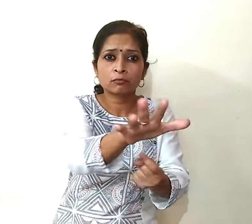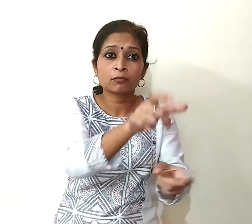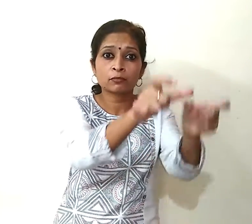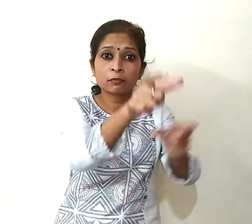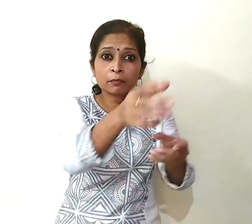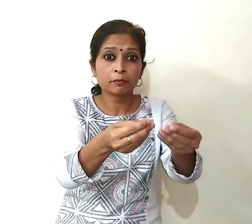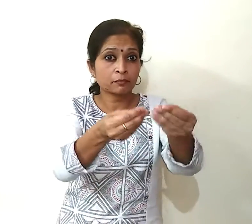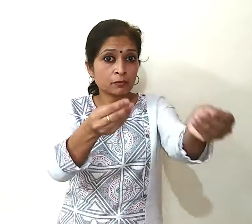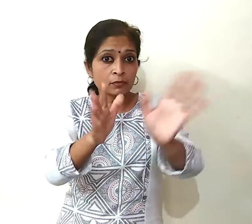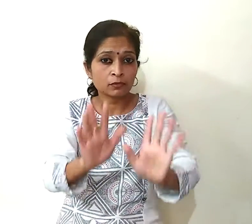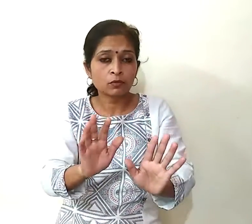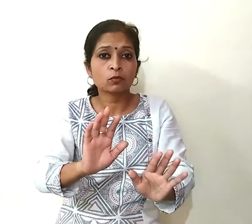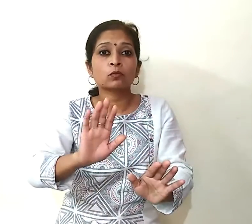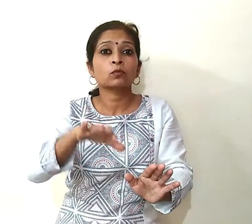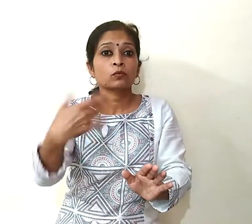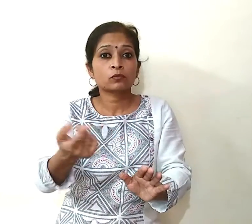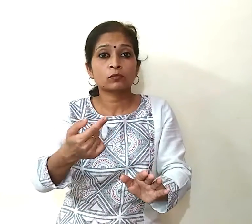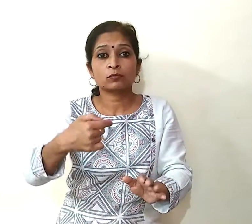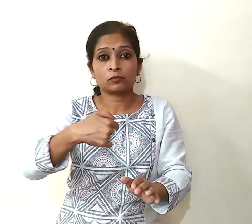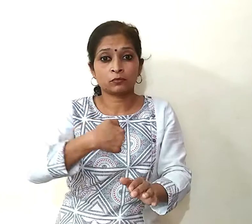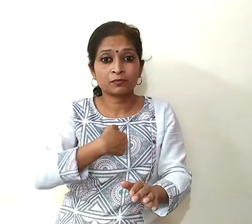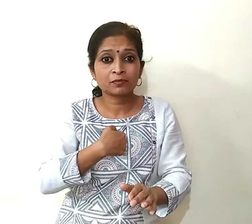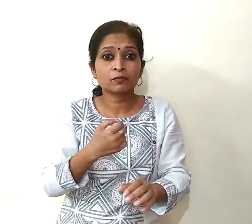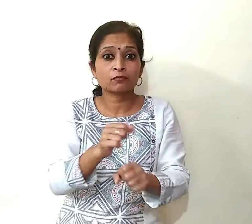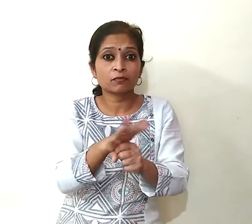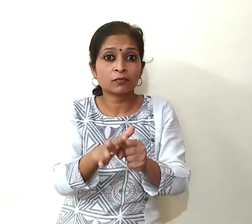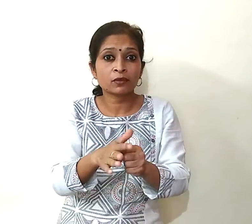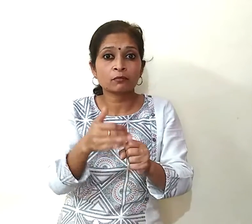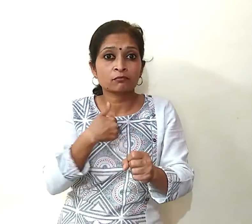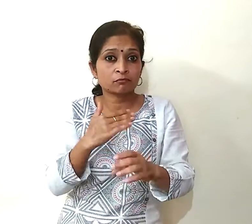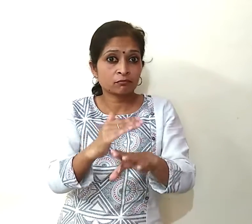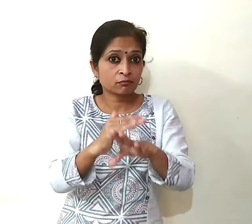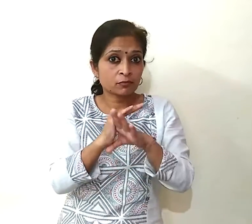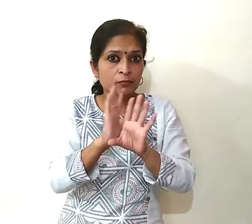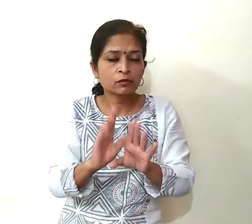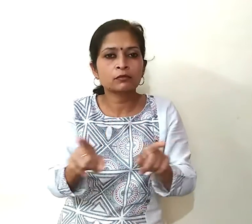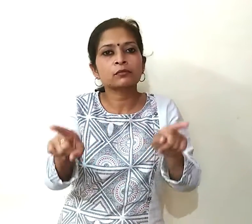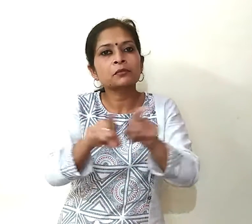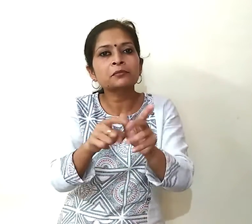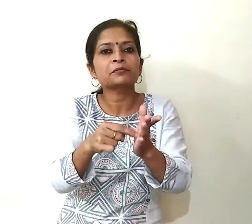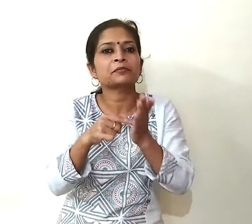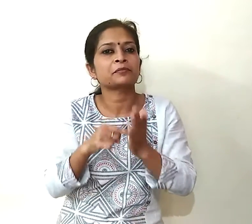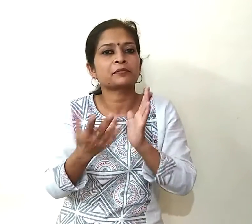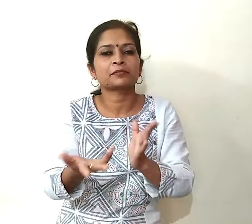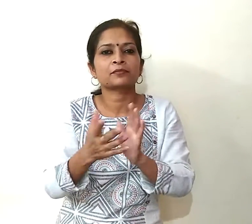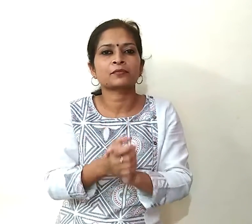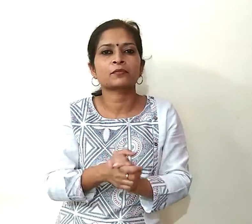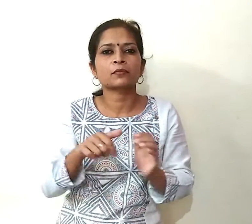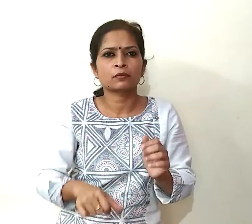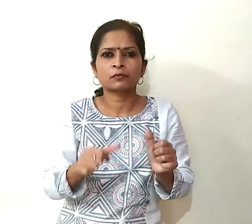आसपास तो नहीं है और साथ ही आप कोरोणा वाइरस से कितने सुरक्षित है ये भी दर्शाएगा आरोग्य से तो